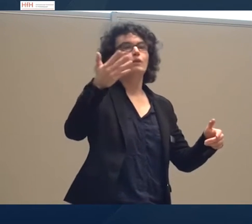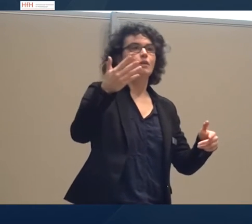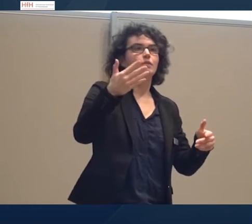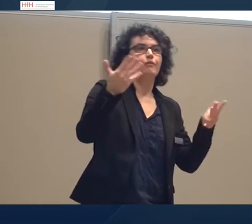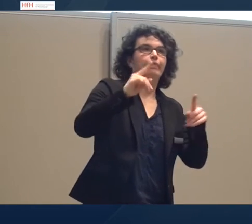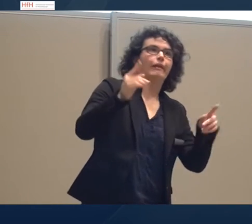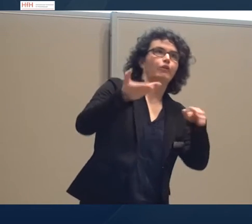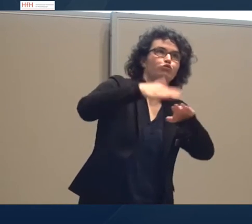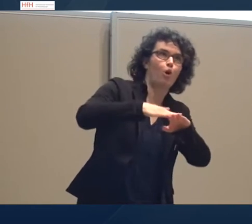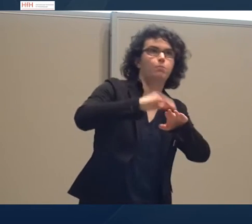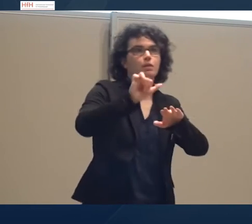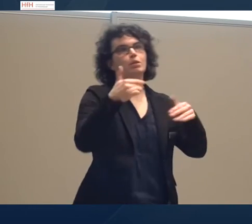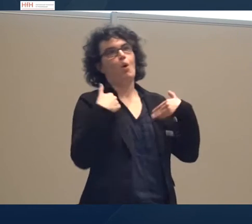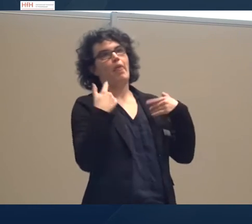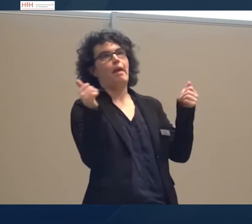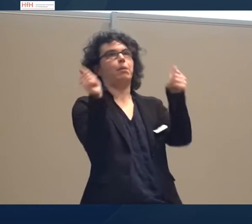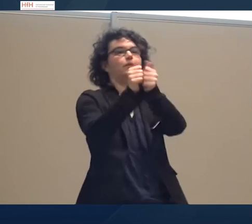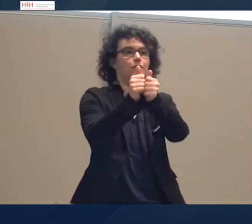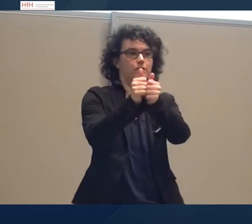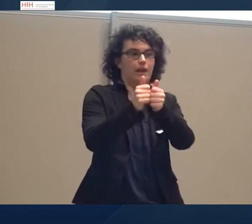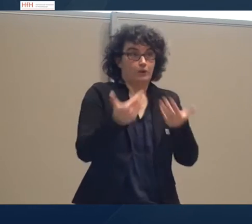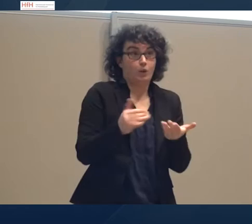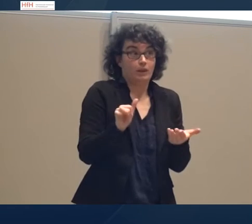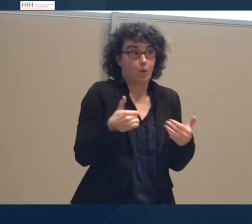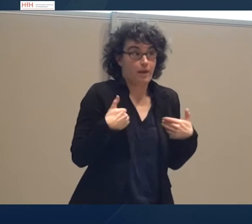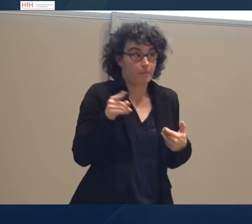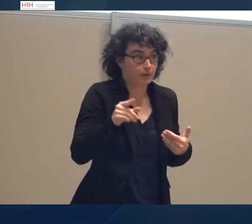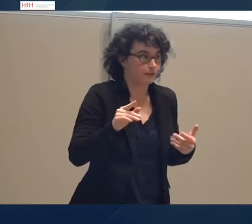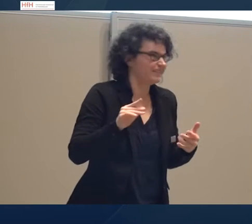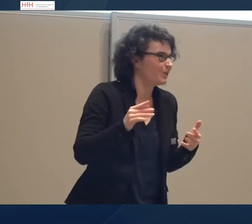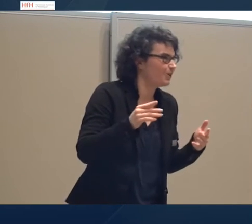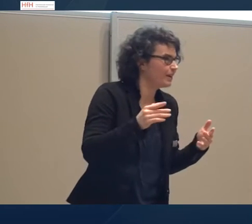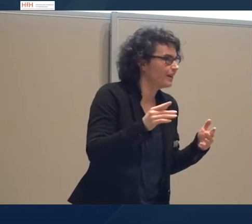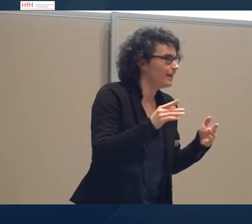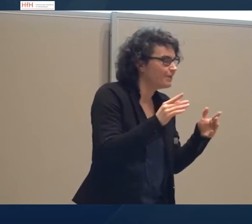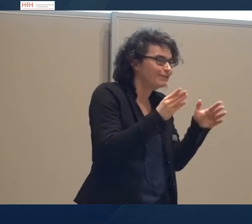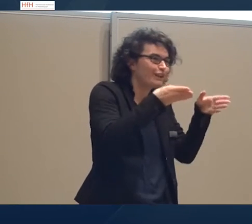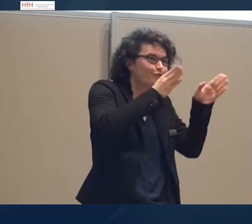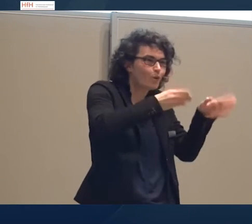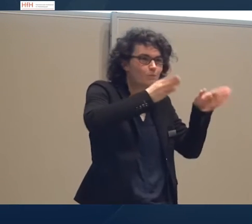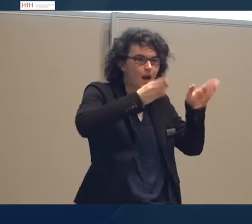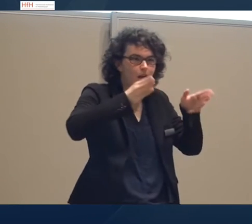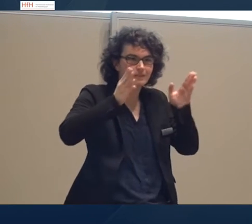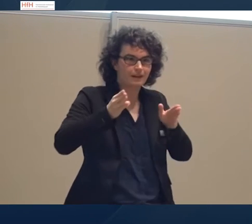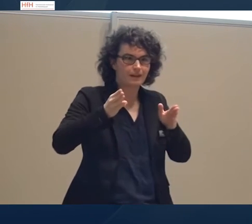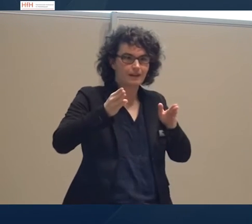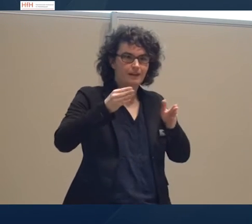Ende. Vielleicht leben sie heute. Also sie haben ein bestimmtes Format, sie haben intern einen bestimmten Aufbau,